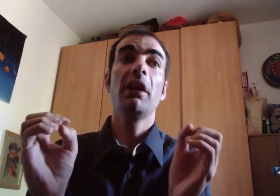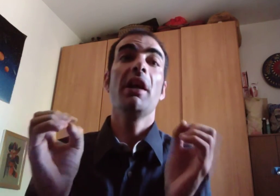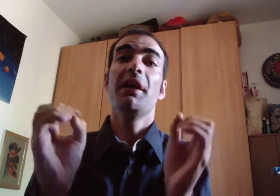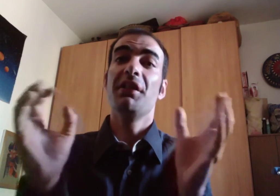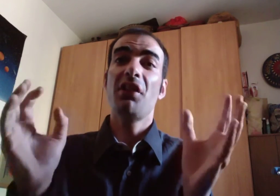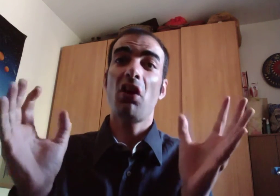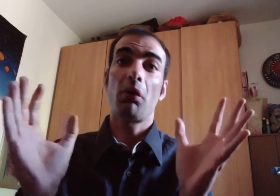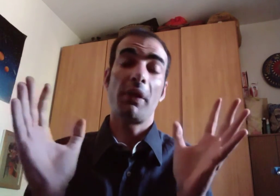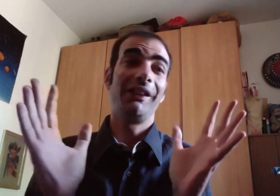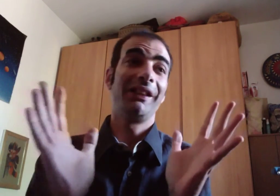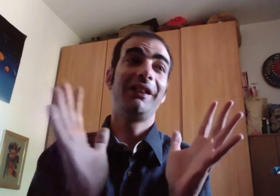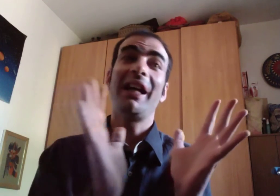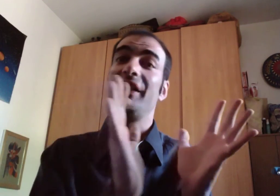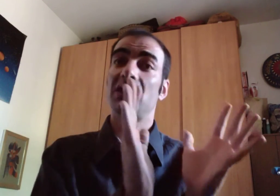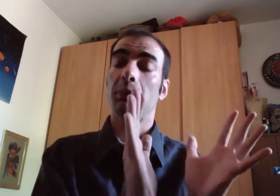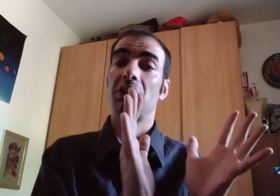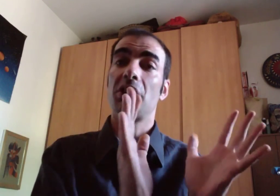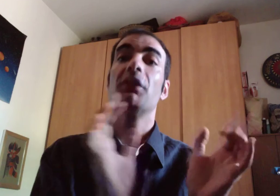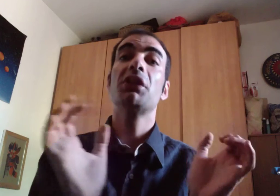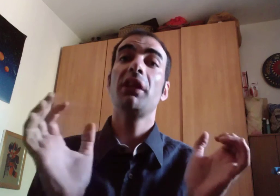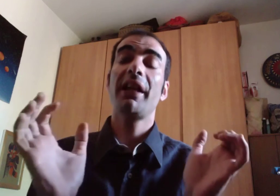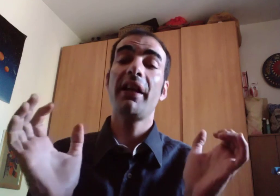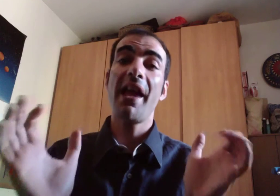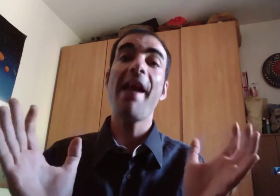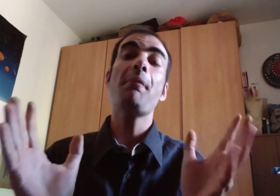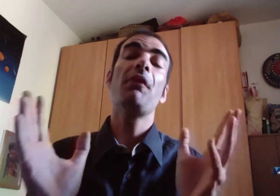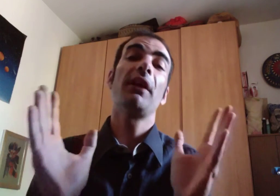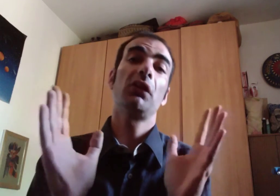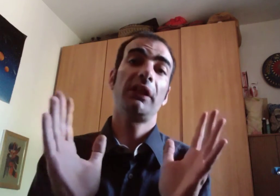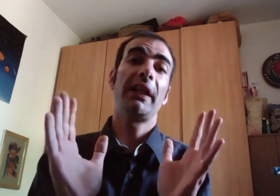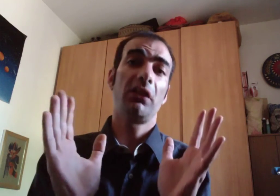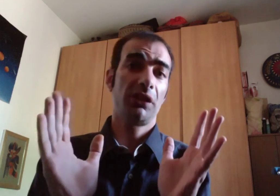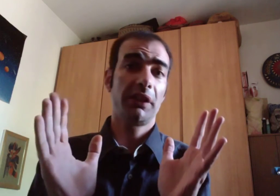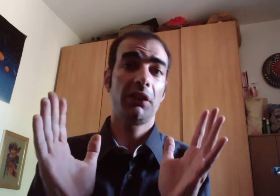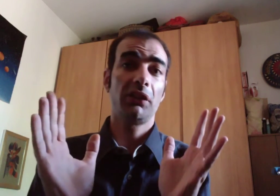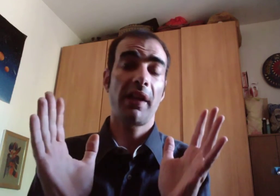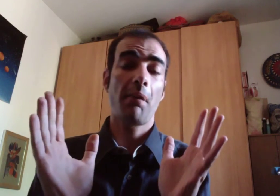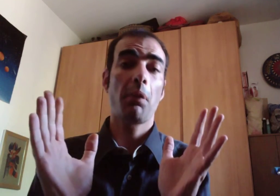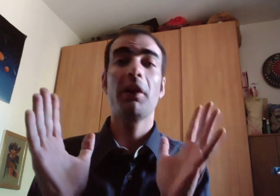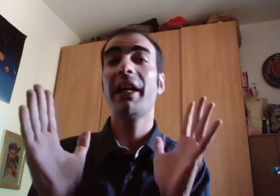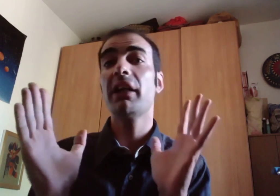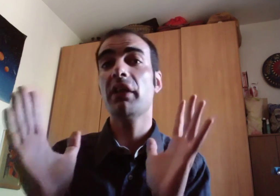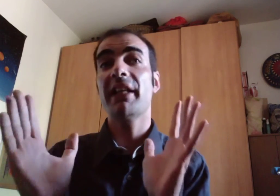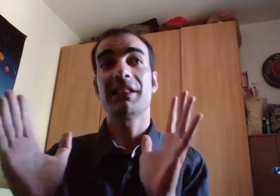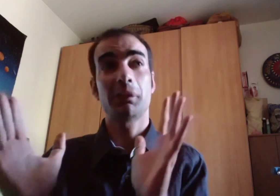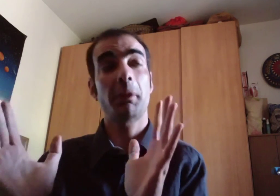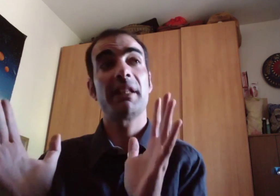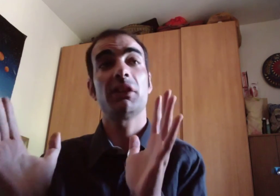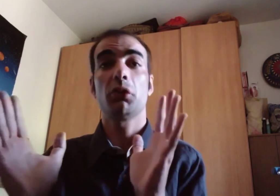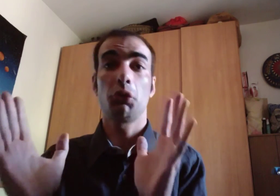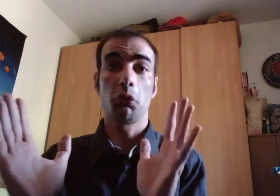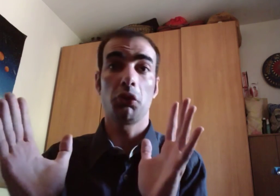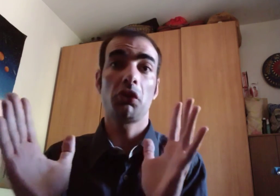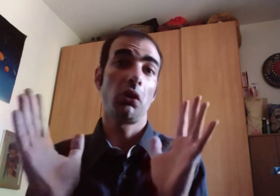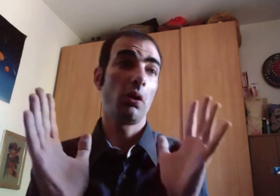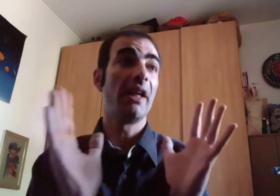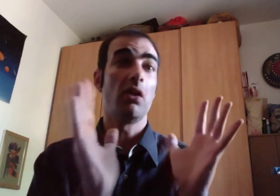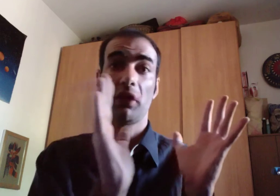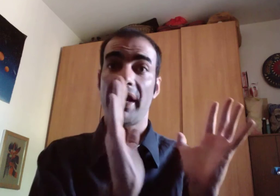enorme dettagli specifici che e mi fa notare allo stesso tempo che non è spesso giusto quello che